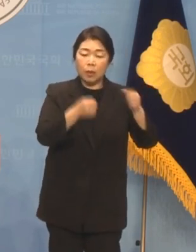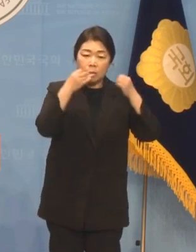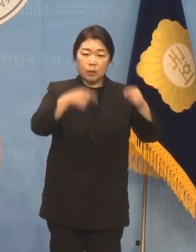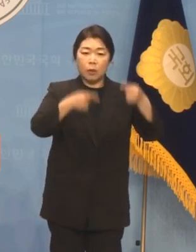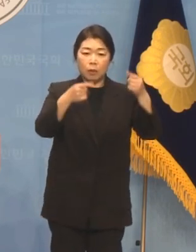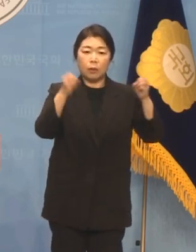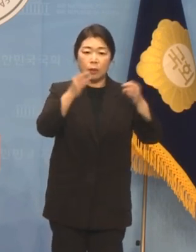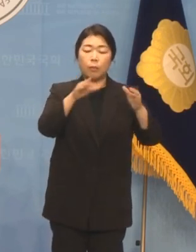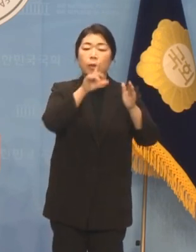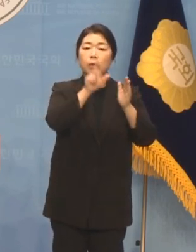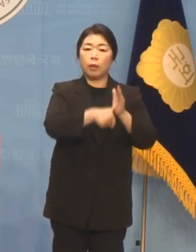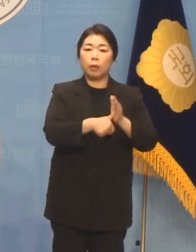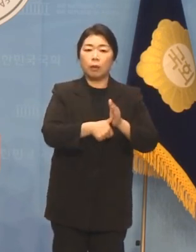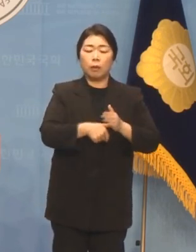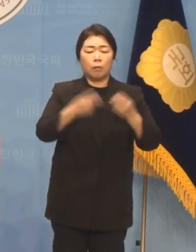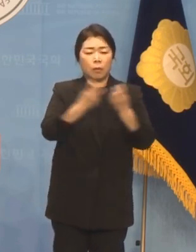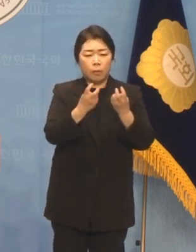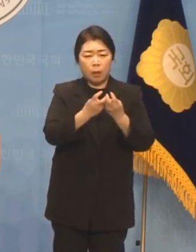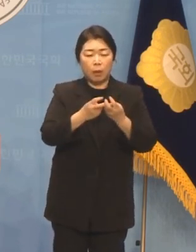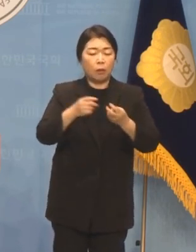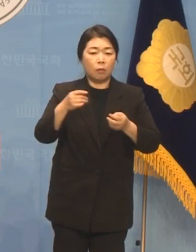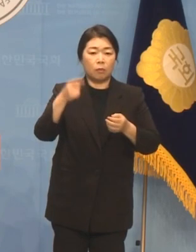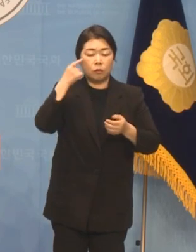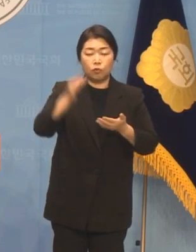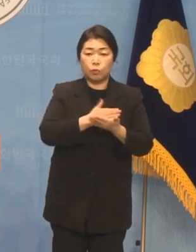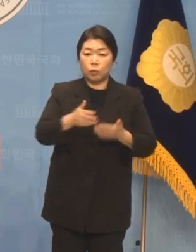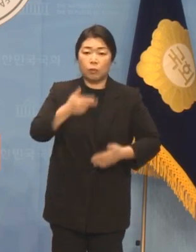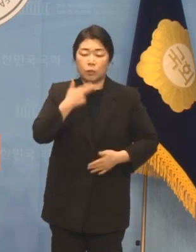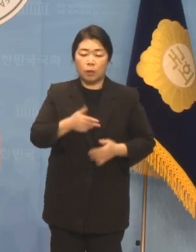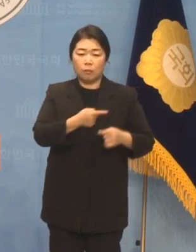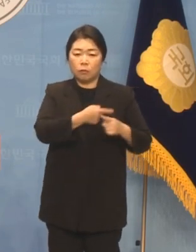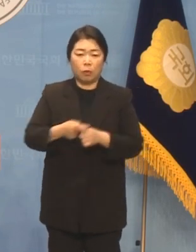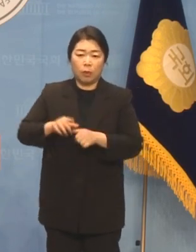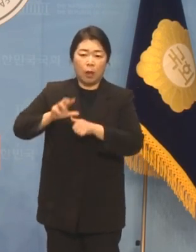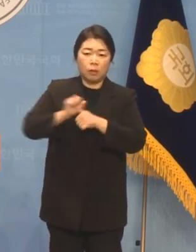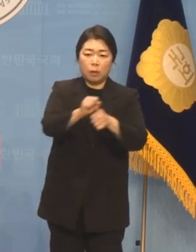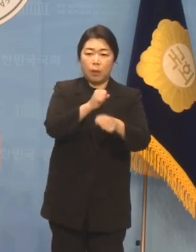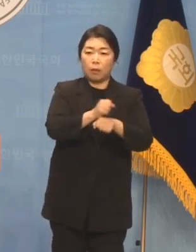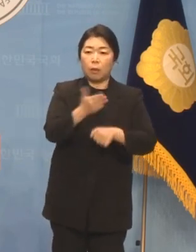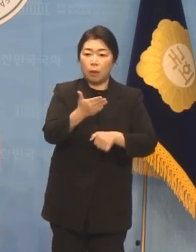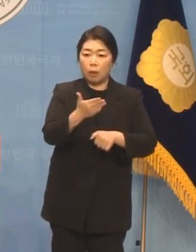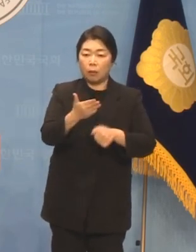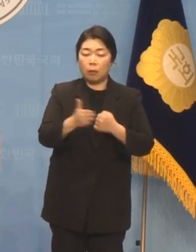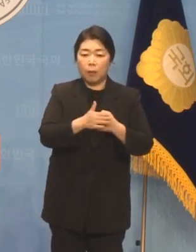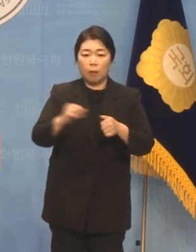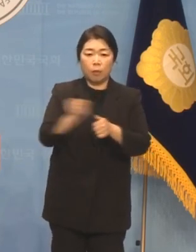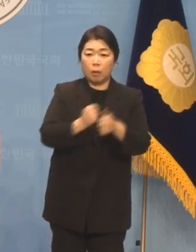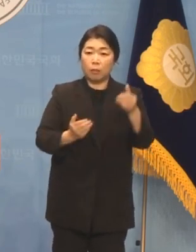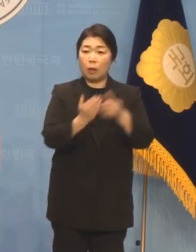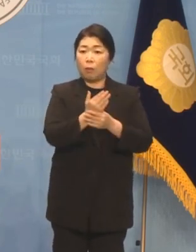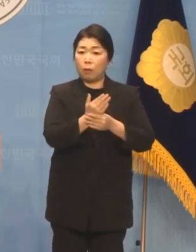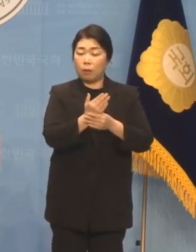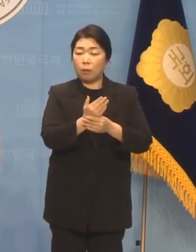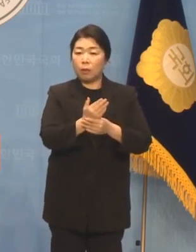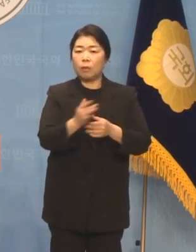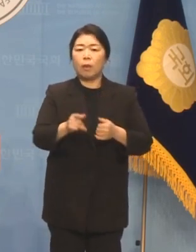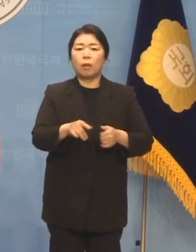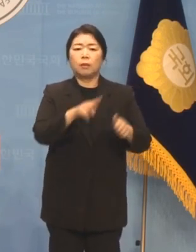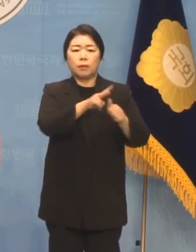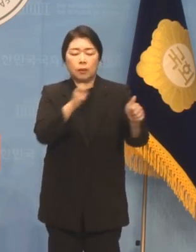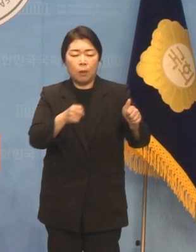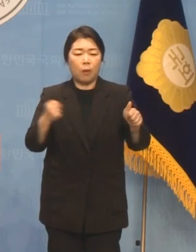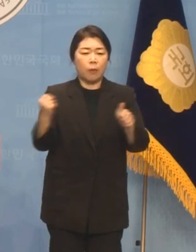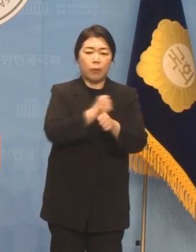상대를 수단과 방법을 가리지 않고 제압해야 되겠다고 해서 폭력이 나오는 것이라며 증오와